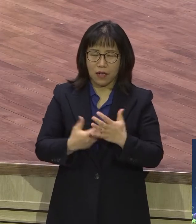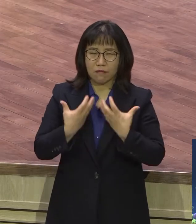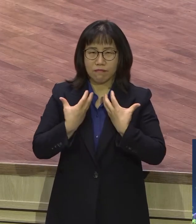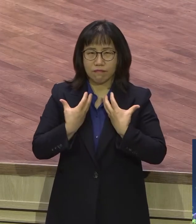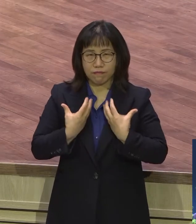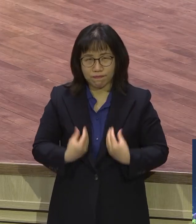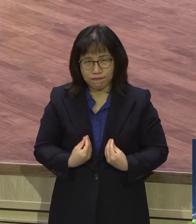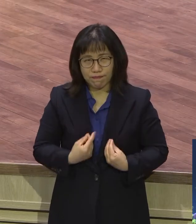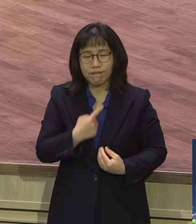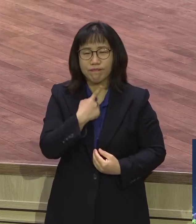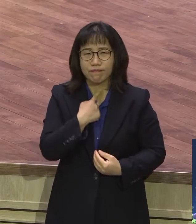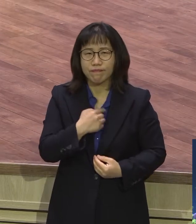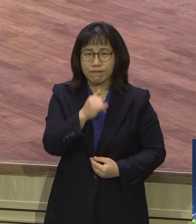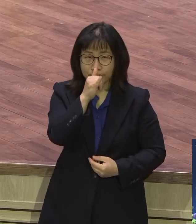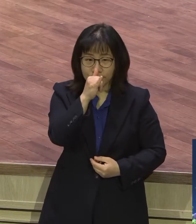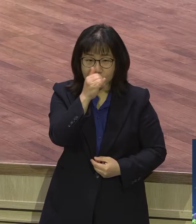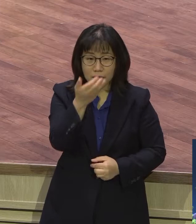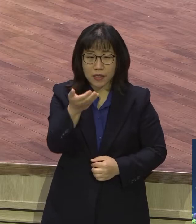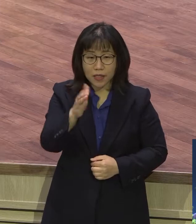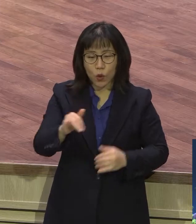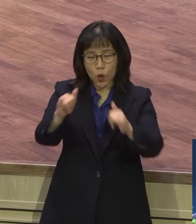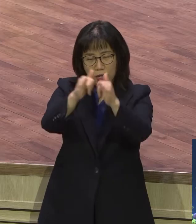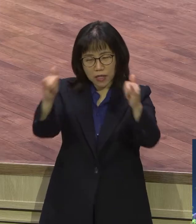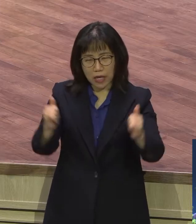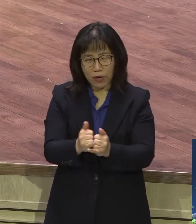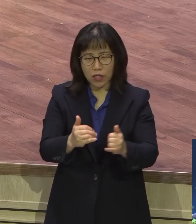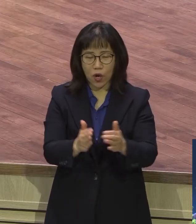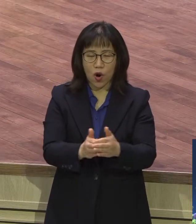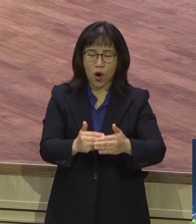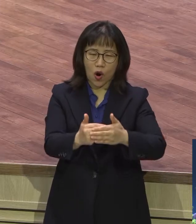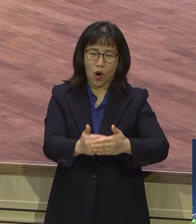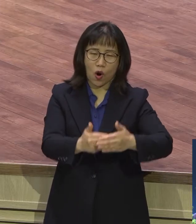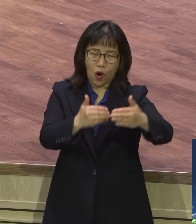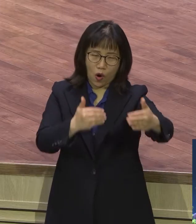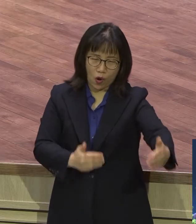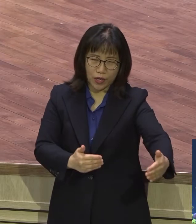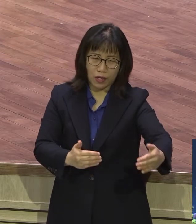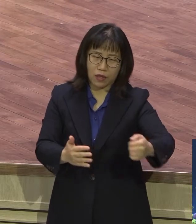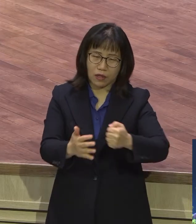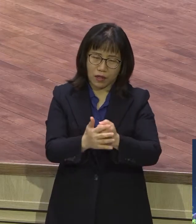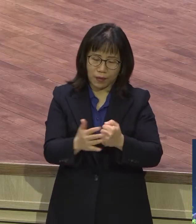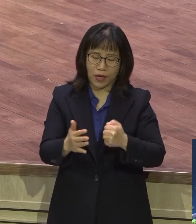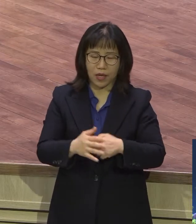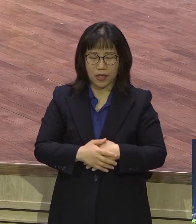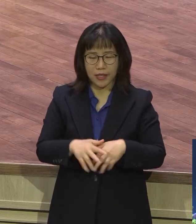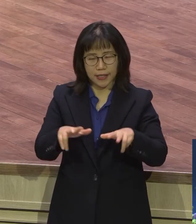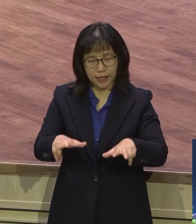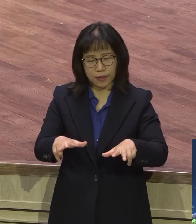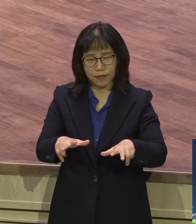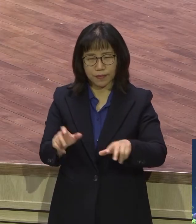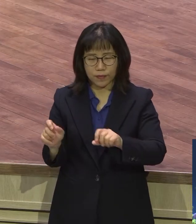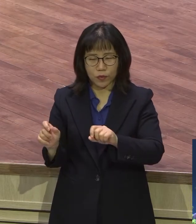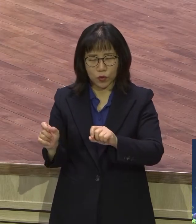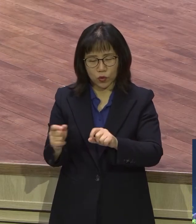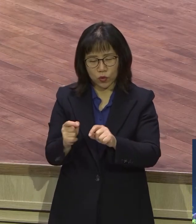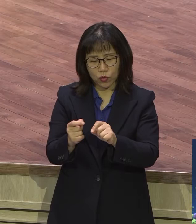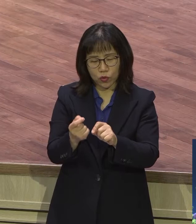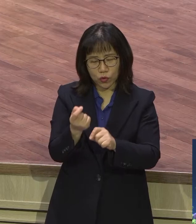사회적 거리두기 지침에 따라 조금씩 그렇게 현장 예배가 이렇게 회복이 되고 있는 것이